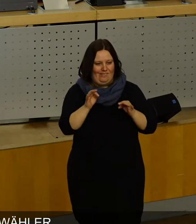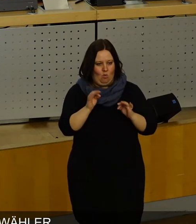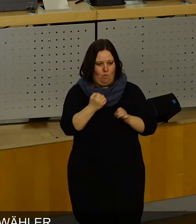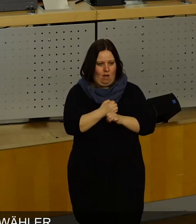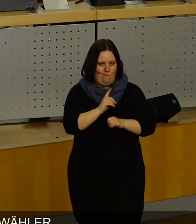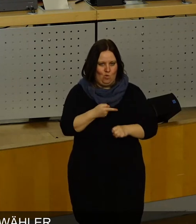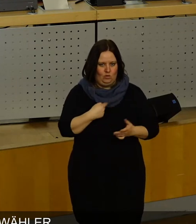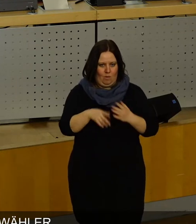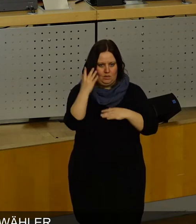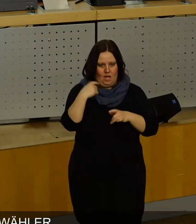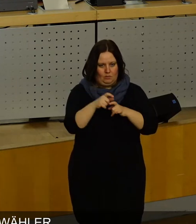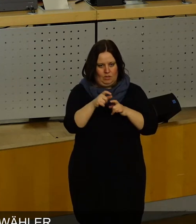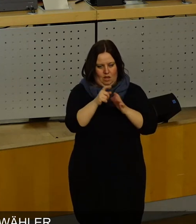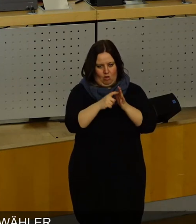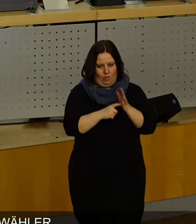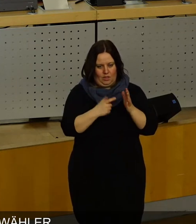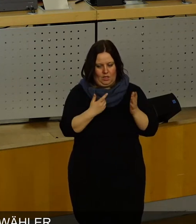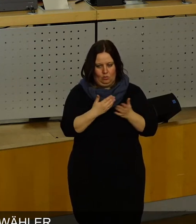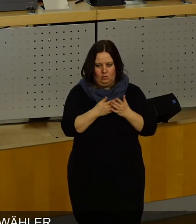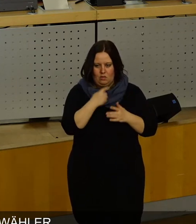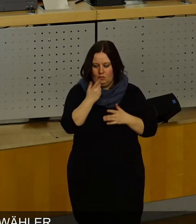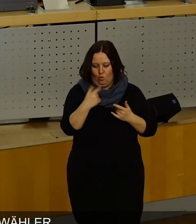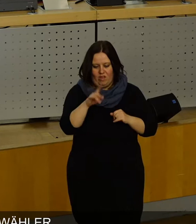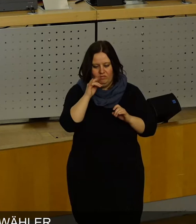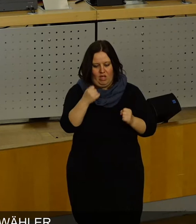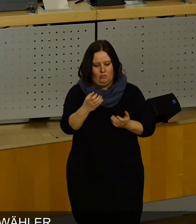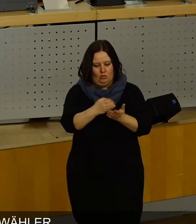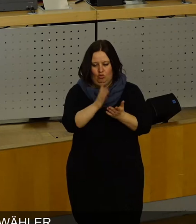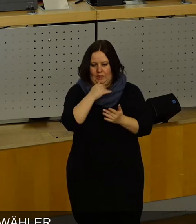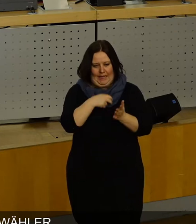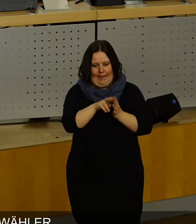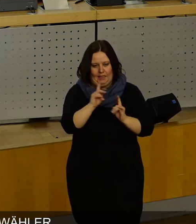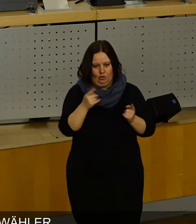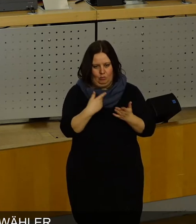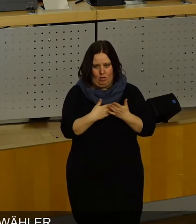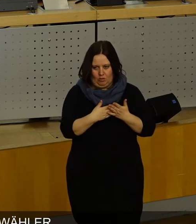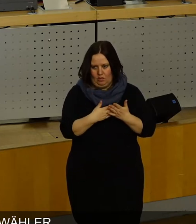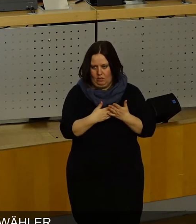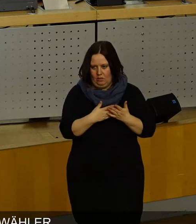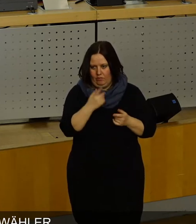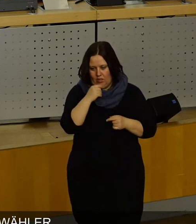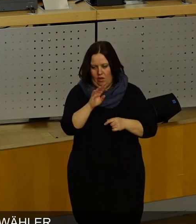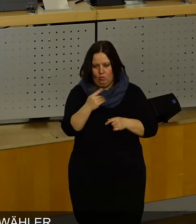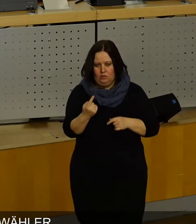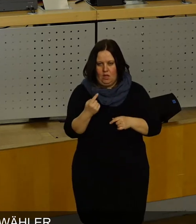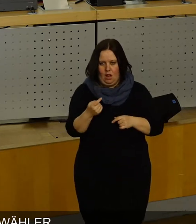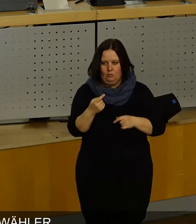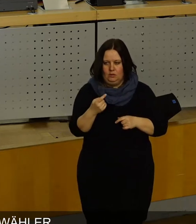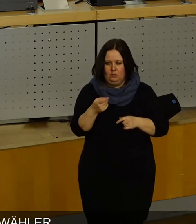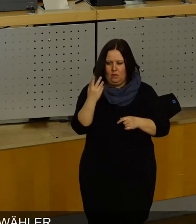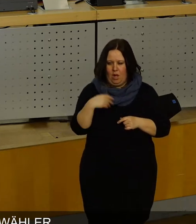SPD dort argumentiert und hat gesagt, so geht es nicht. Und am Ende ist es tatsächlich so, die Frau Reker selber in einem